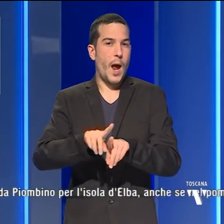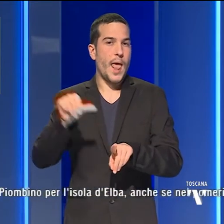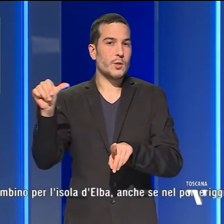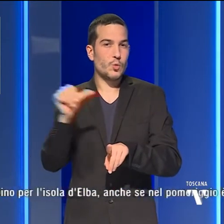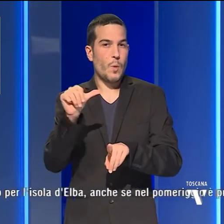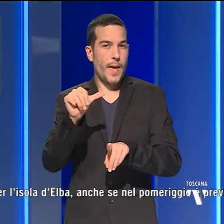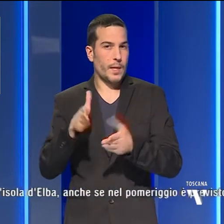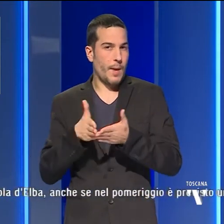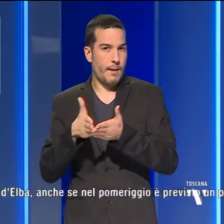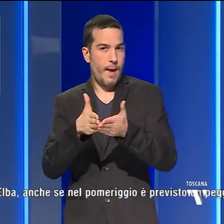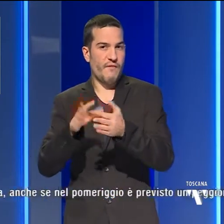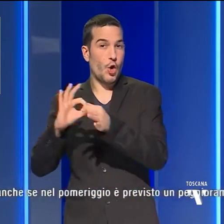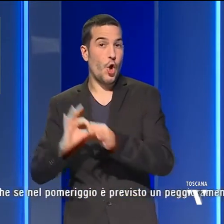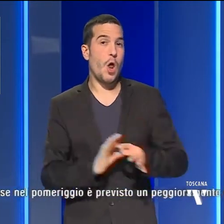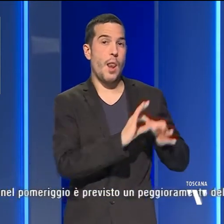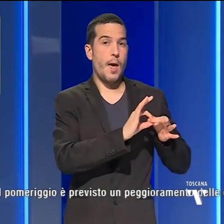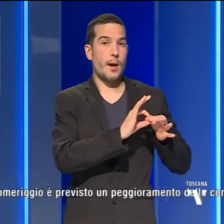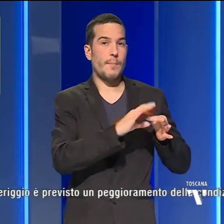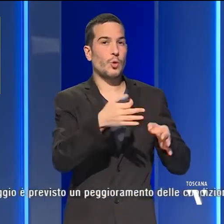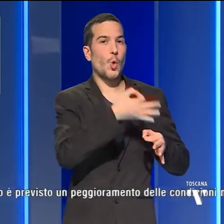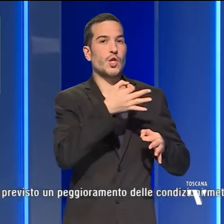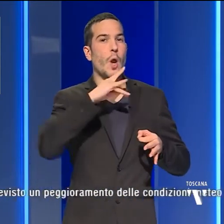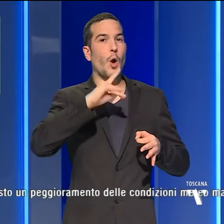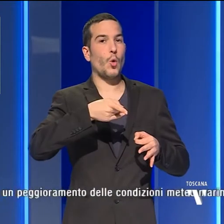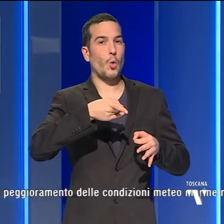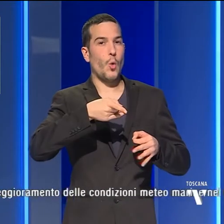che effettua il collegamento per l'isola di Gorgona.